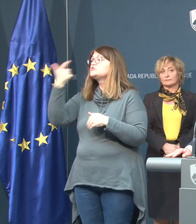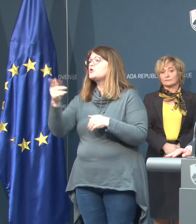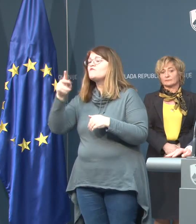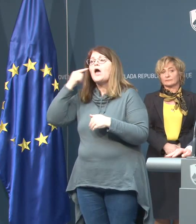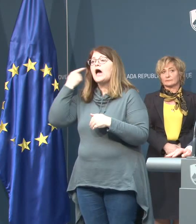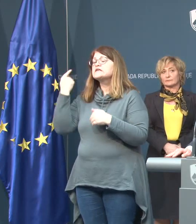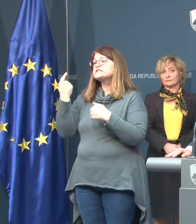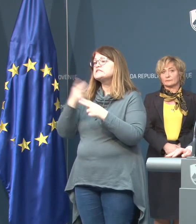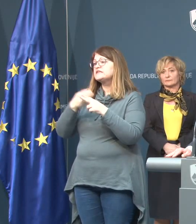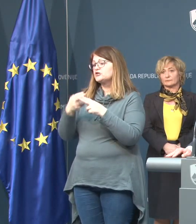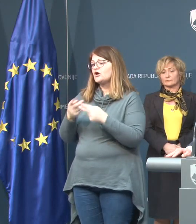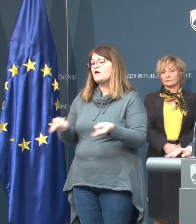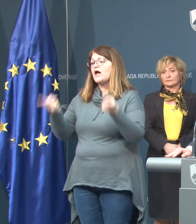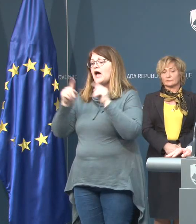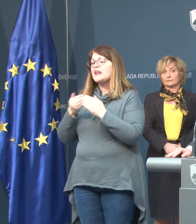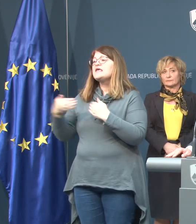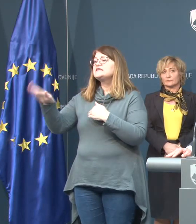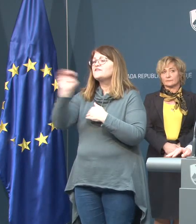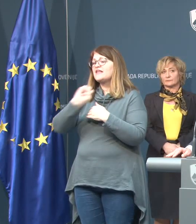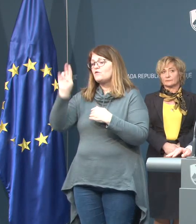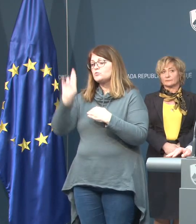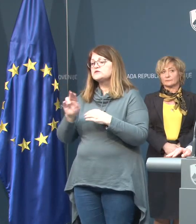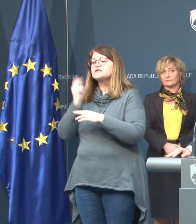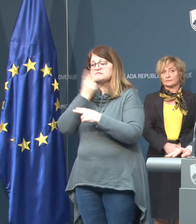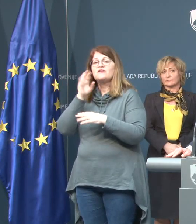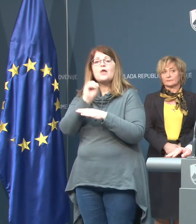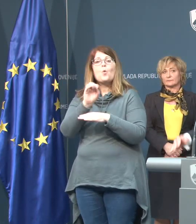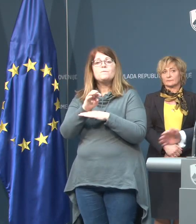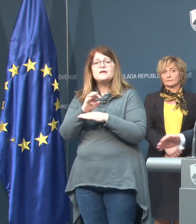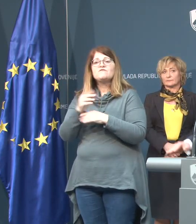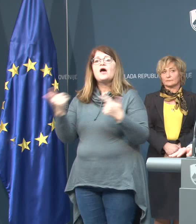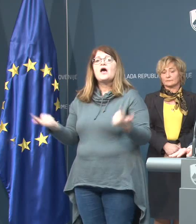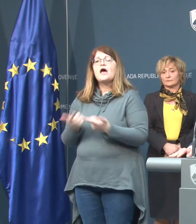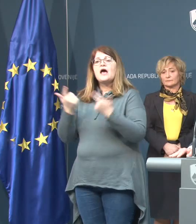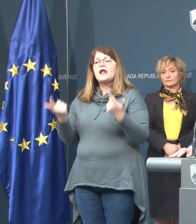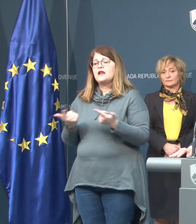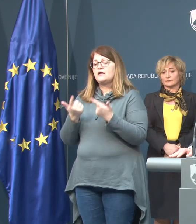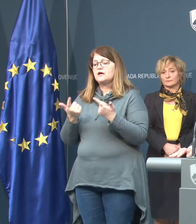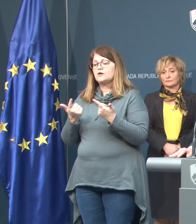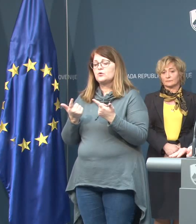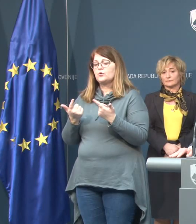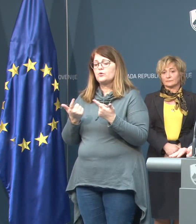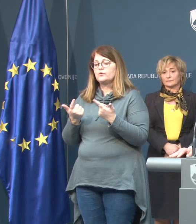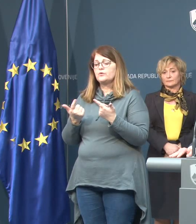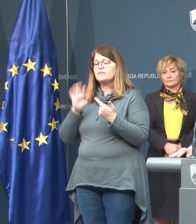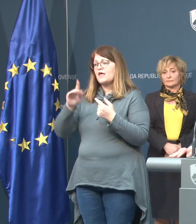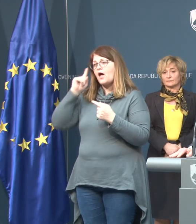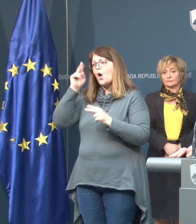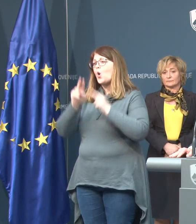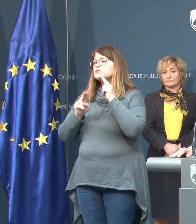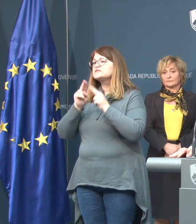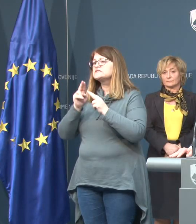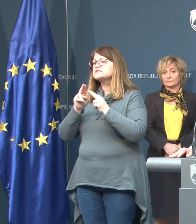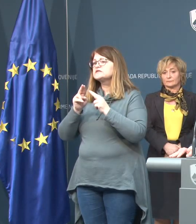azijskih državah ali izven Evropske unije, seveda vpliva lahko na oskrbo z